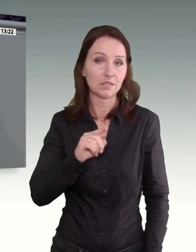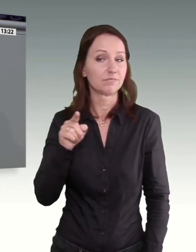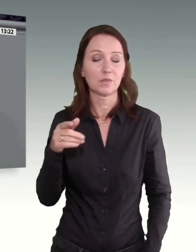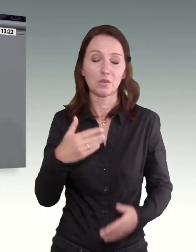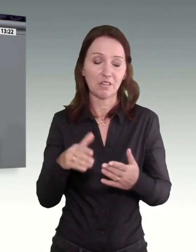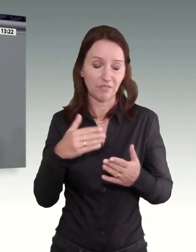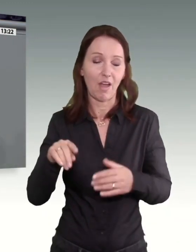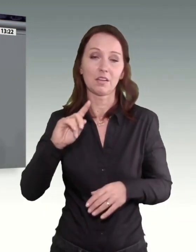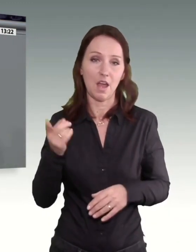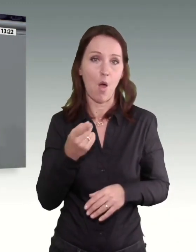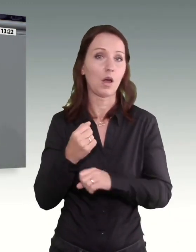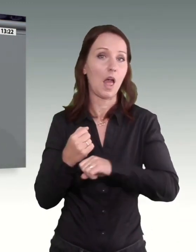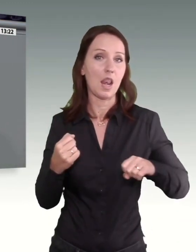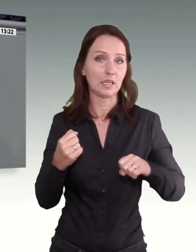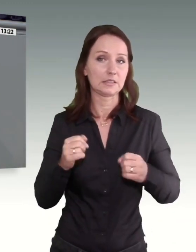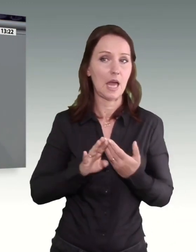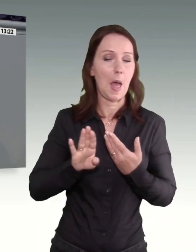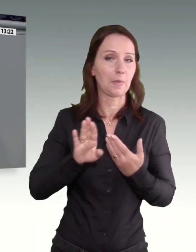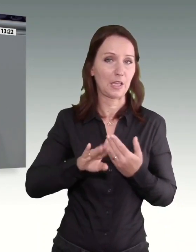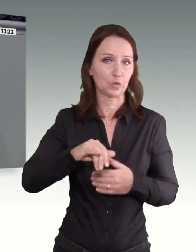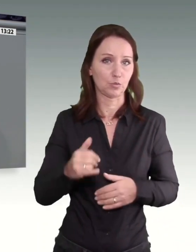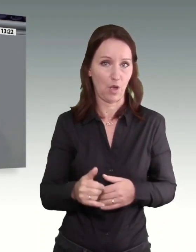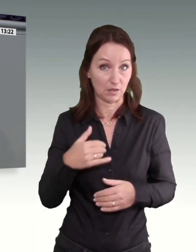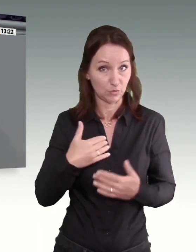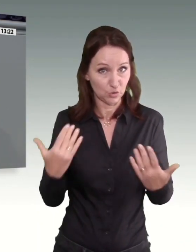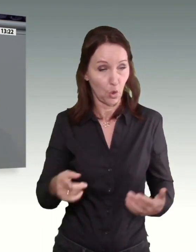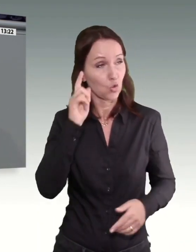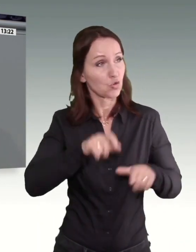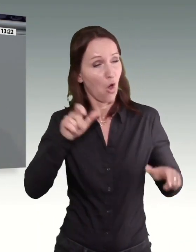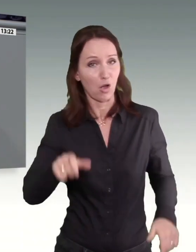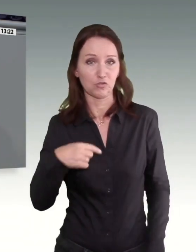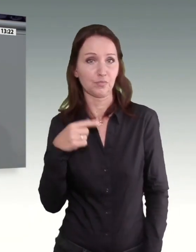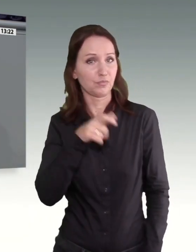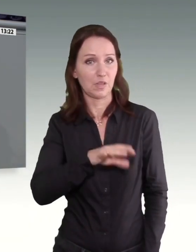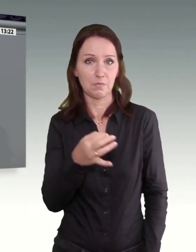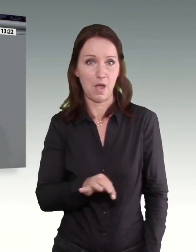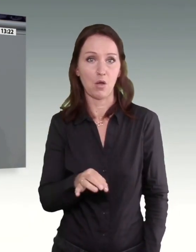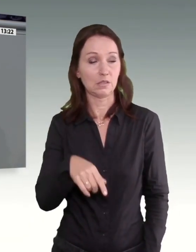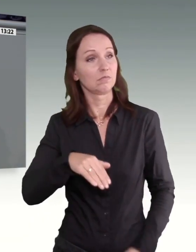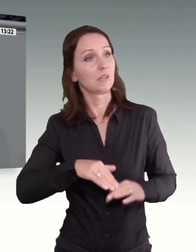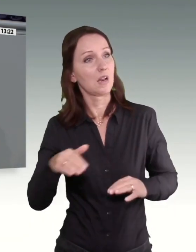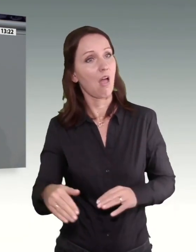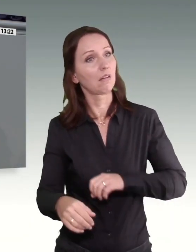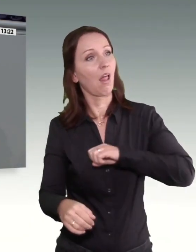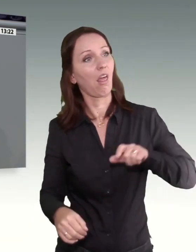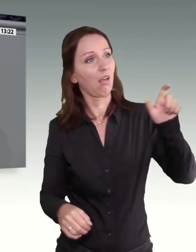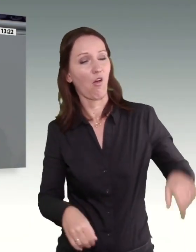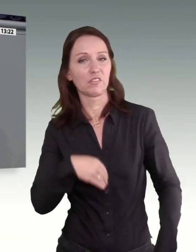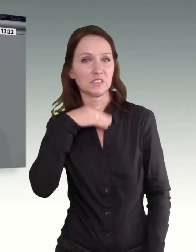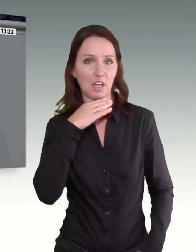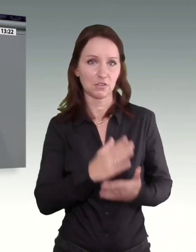Abgrenzungsprojekt. Auf ein solches können wir Deutschen verzichten. Dieses Land hat die Linken satt.